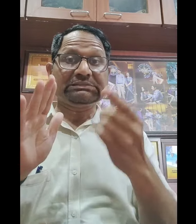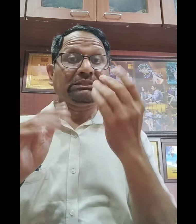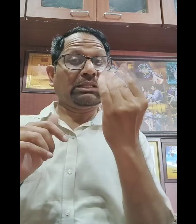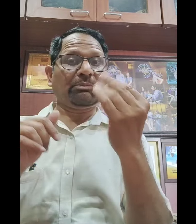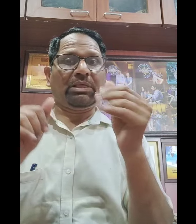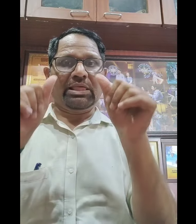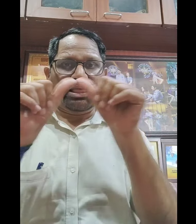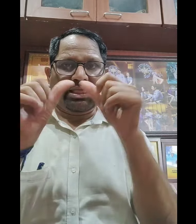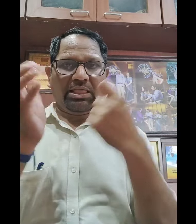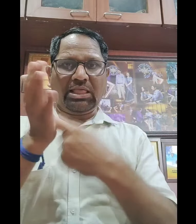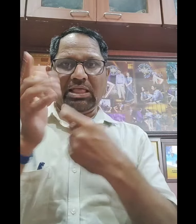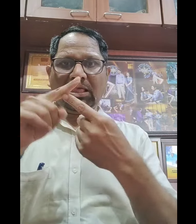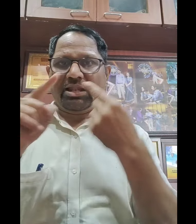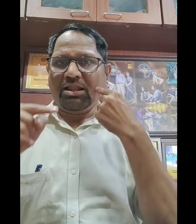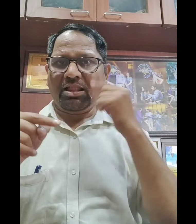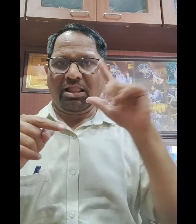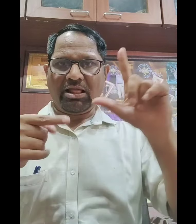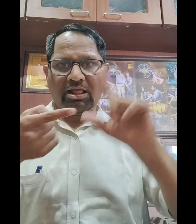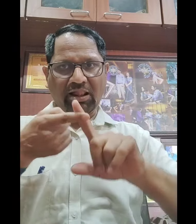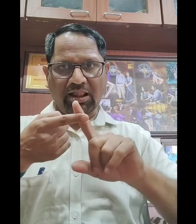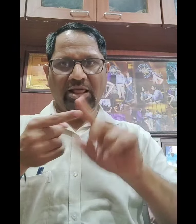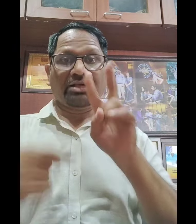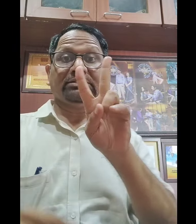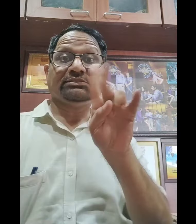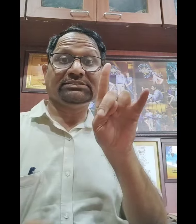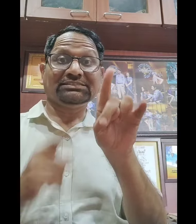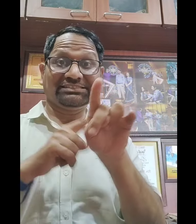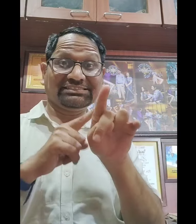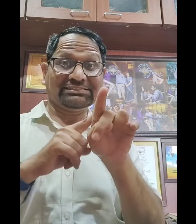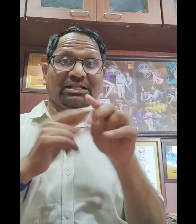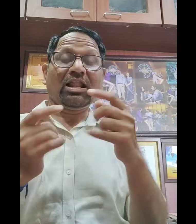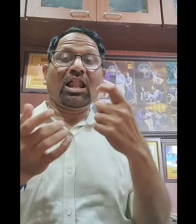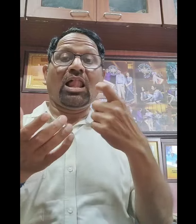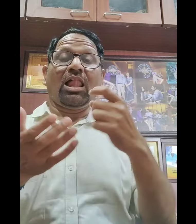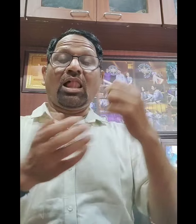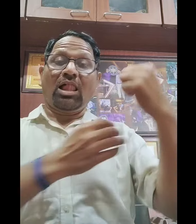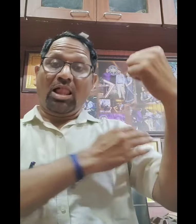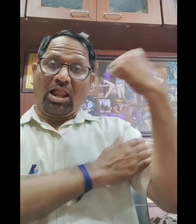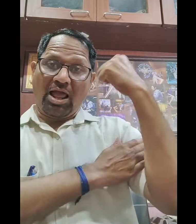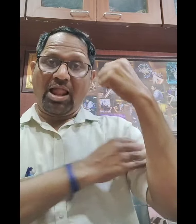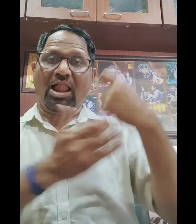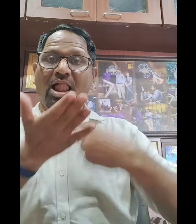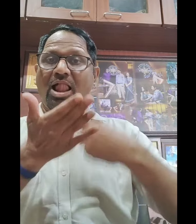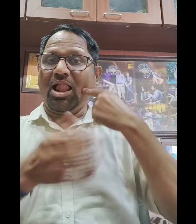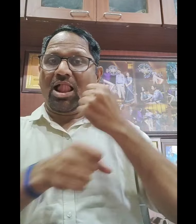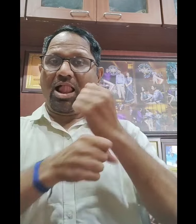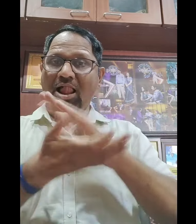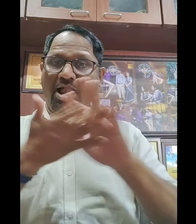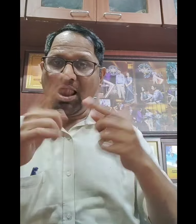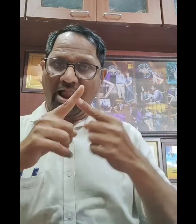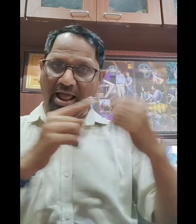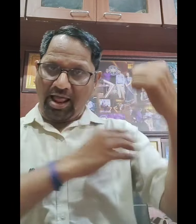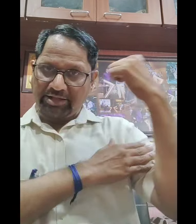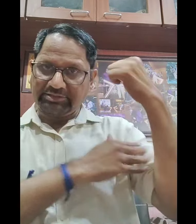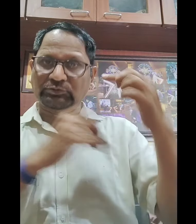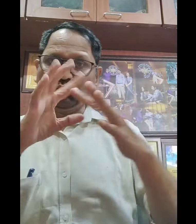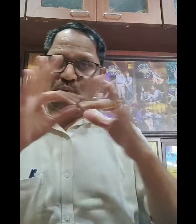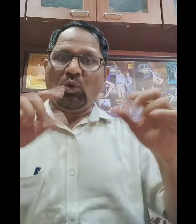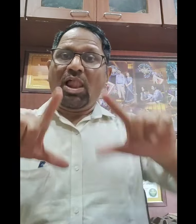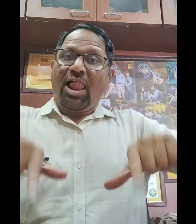सम्मिधान में आर्टिकल 21 को यदि आप पढ़ेंगे, उसमें Right to Life एक अच्छे जीवन के लिए बात कही